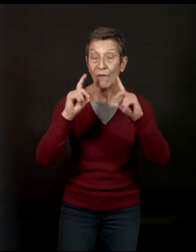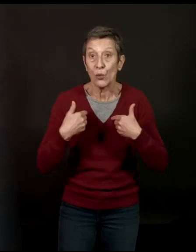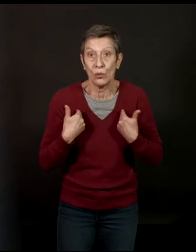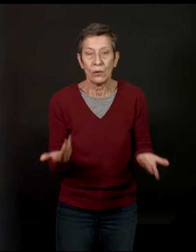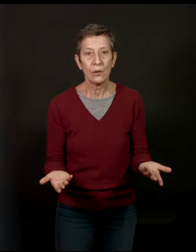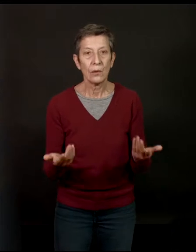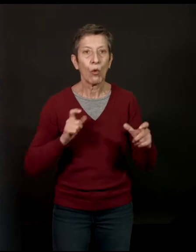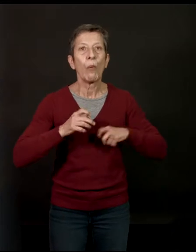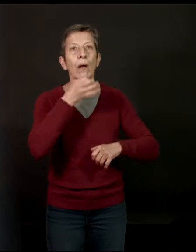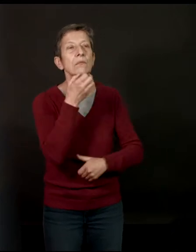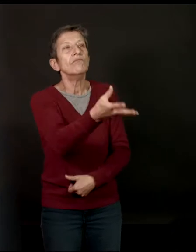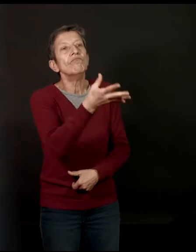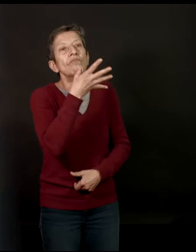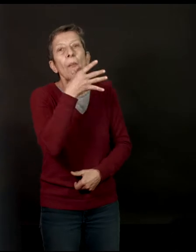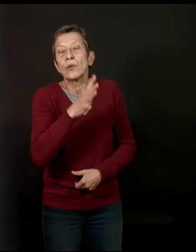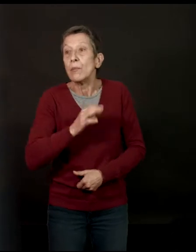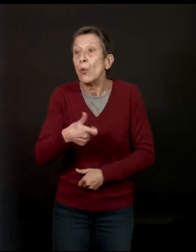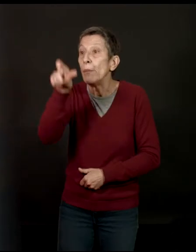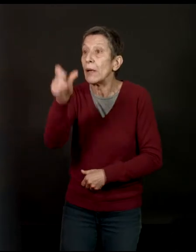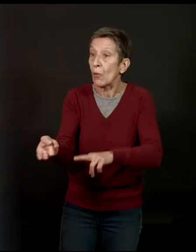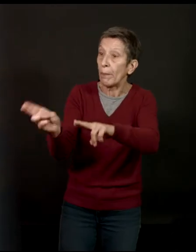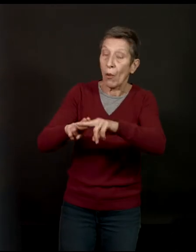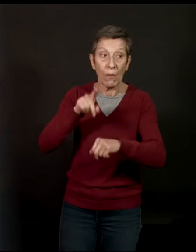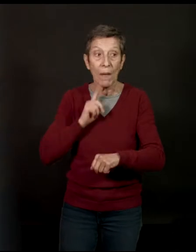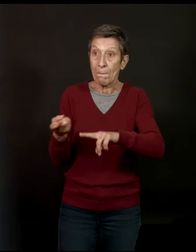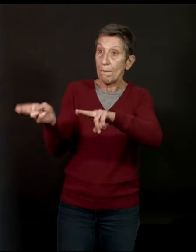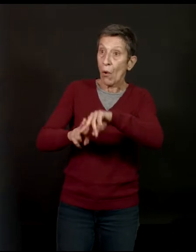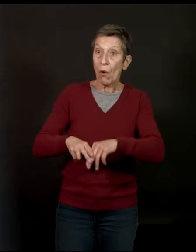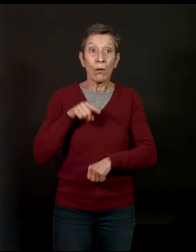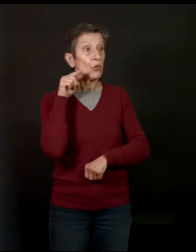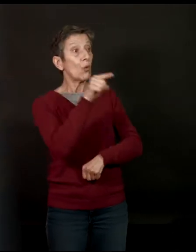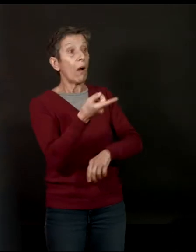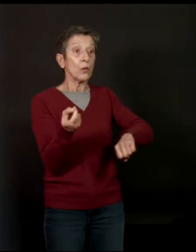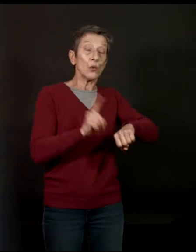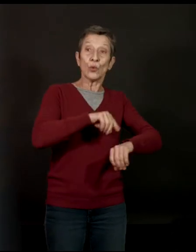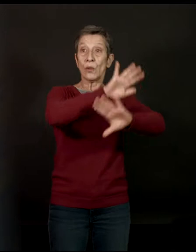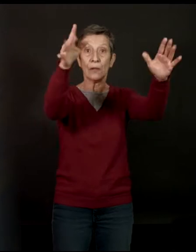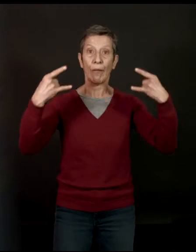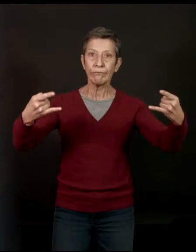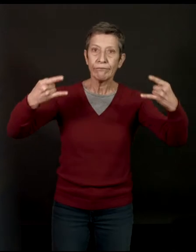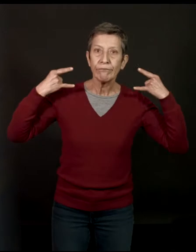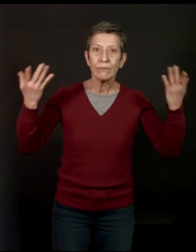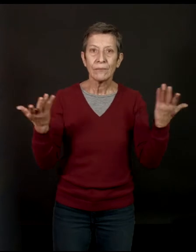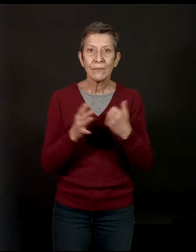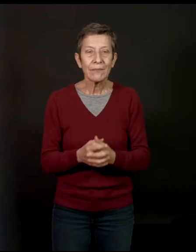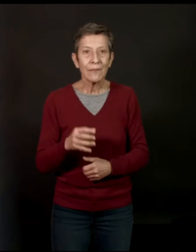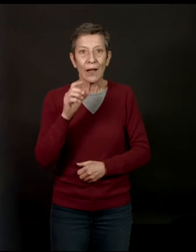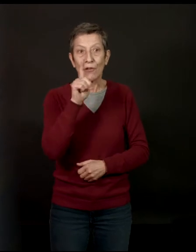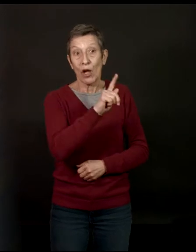son copain dit « C'est pas possible, il y a quelqu'un qui est mort, une femme est morte, et toi, tu te mets encore au milieu. » Thomasin, à ce